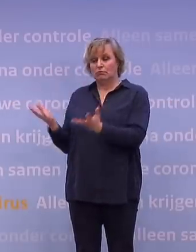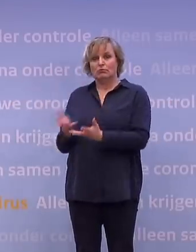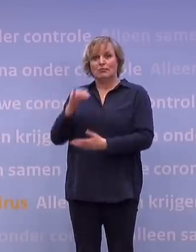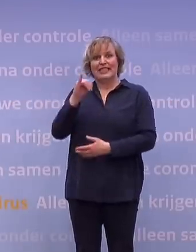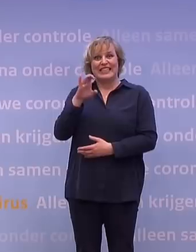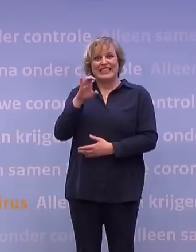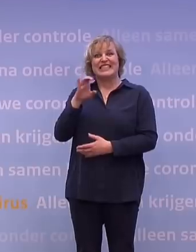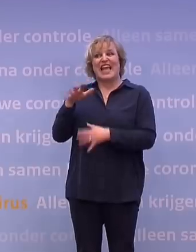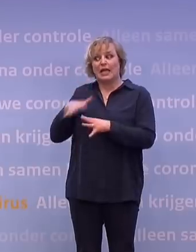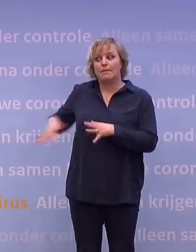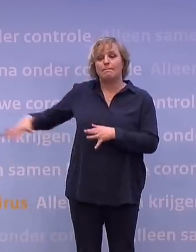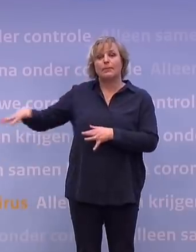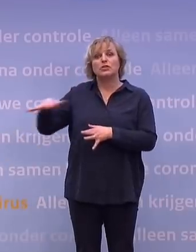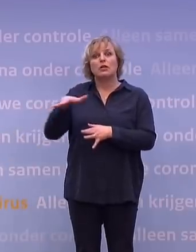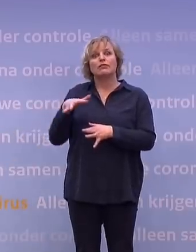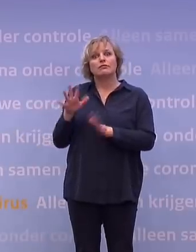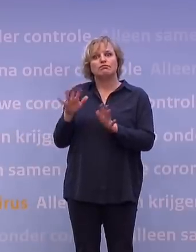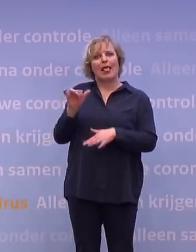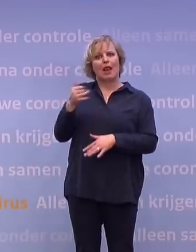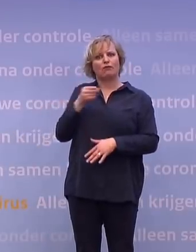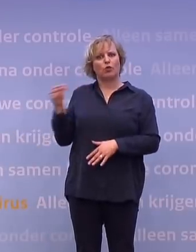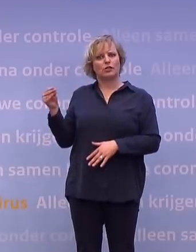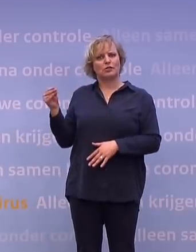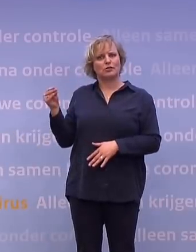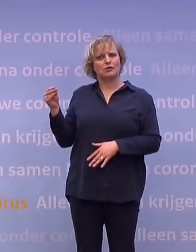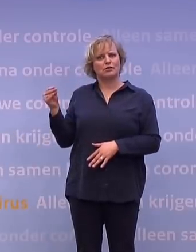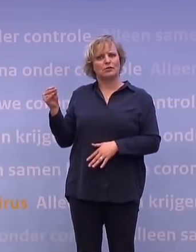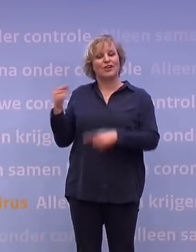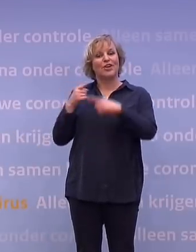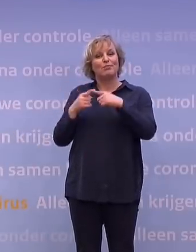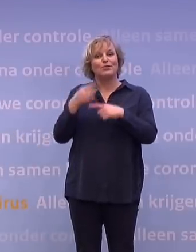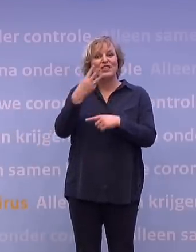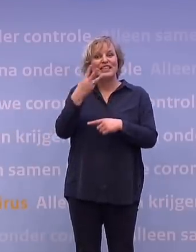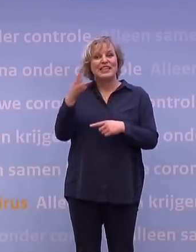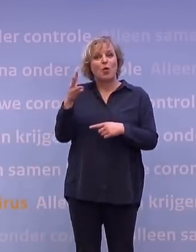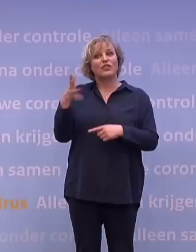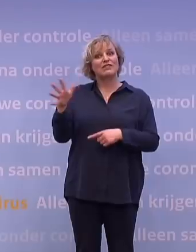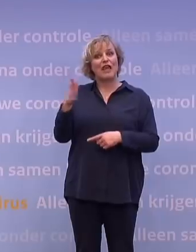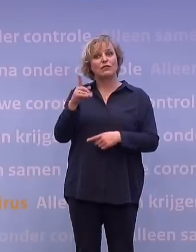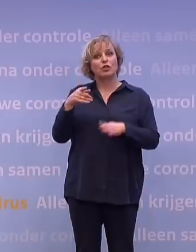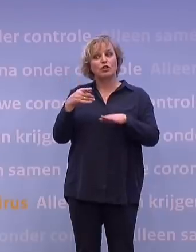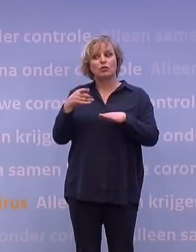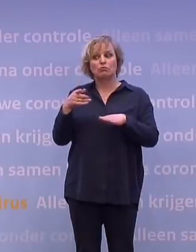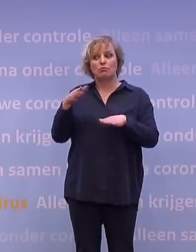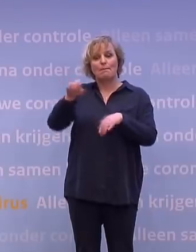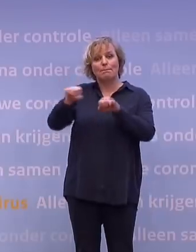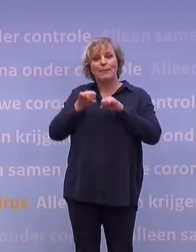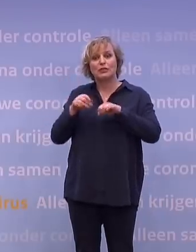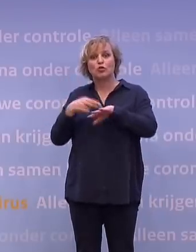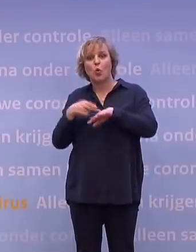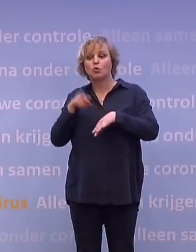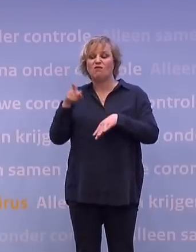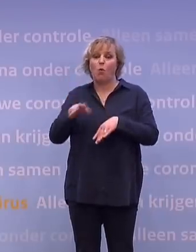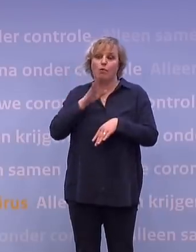carebestand onder normale omstandigheden van rond de 1100. Dus, en je hebt er altijd ook nog 350 nodig voor hartaanvallen, mensen met een hartaanval, mensen met een